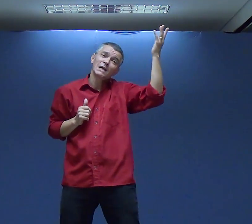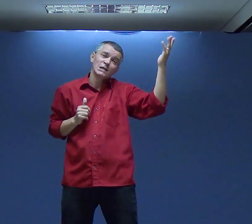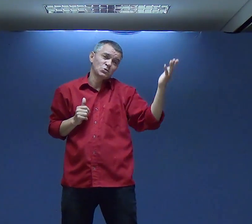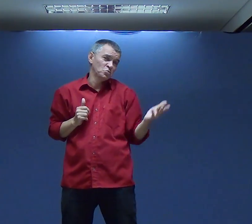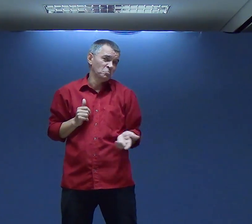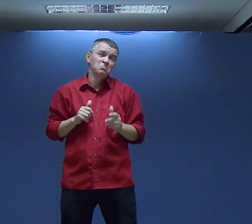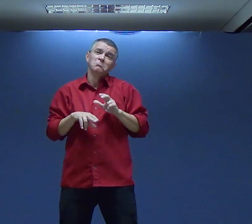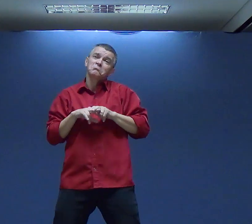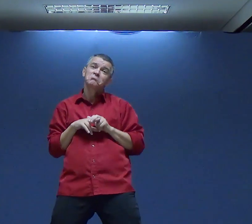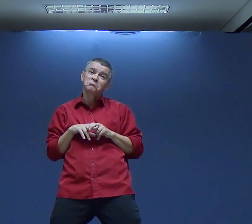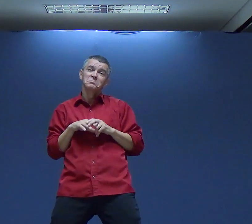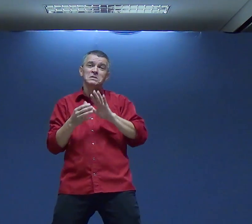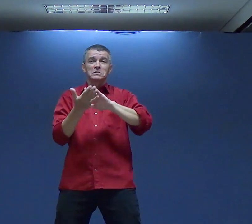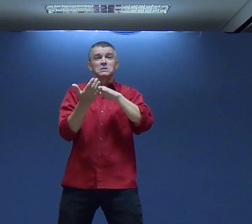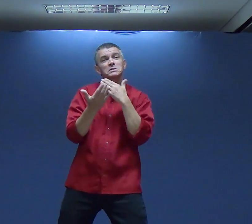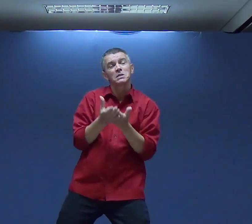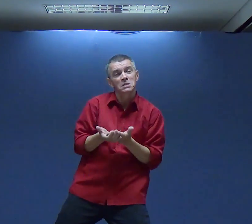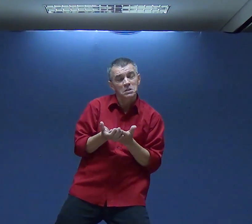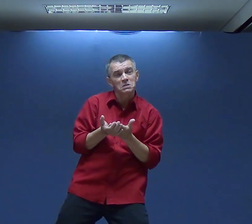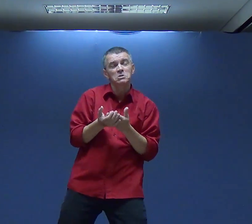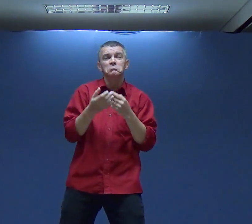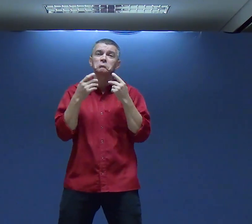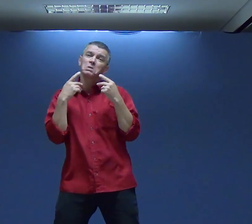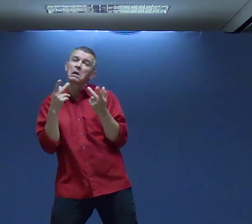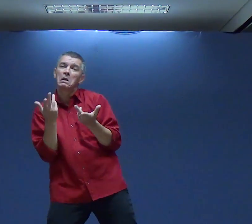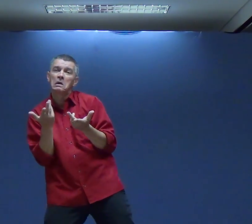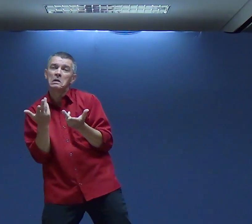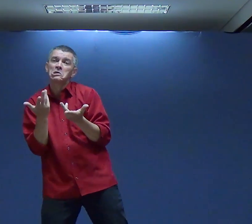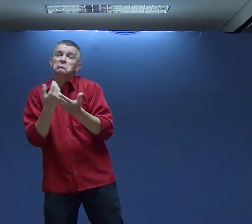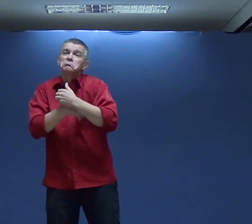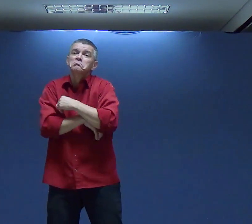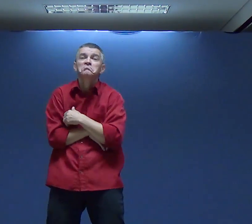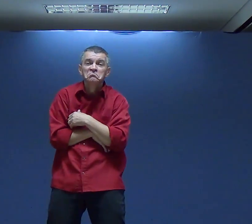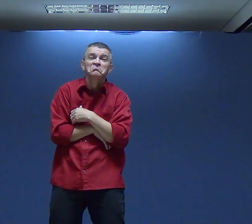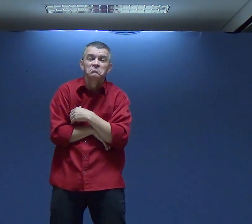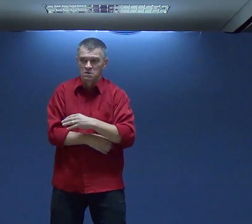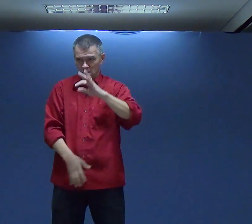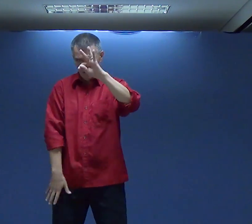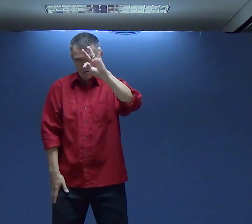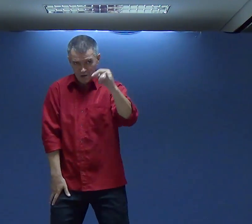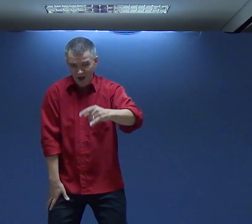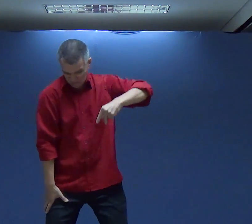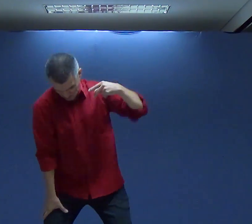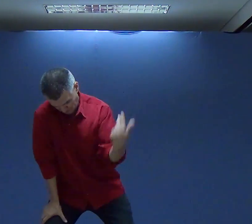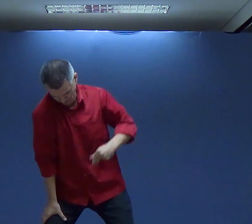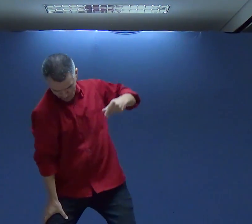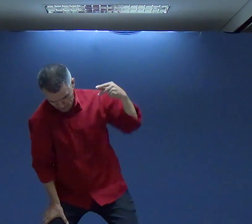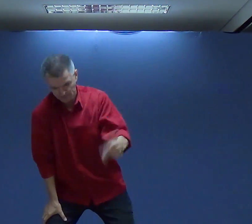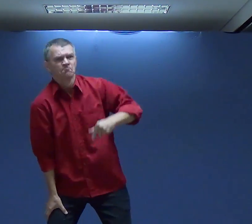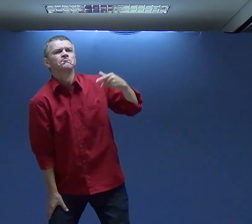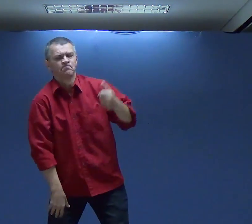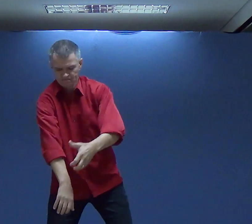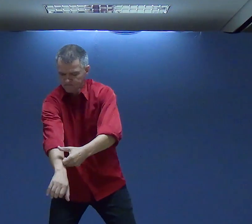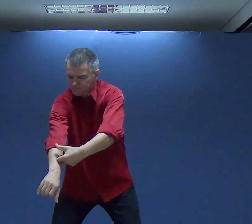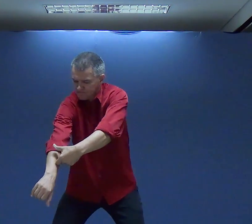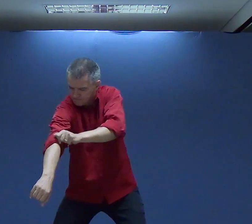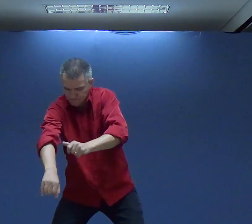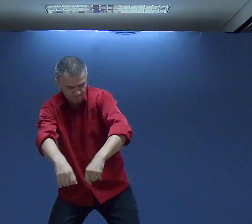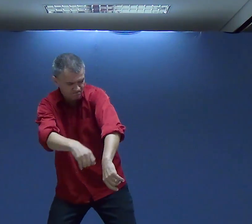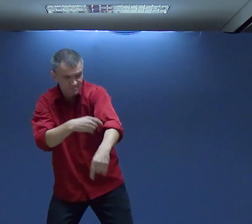Vocês estão parados Pensando Ah Vou interpretar Tem intérprete Gente Me